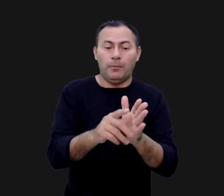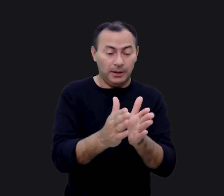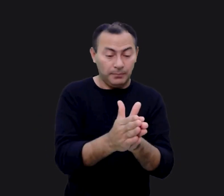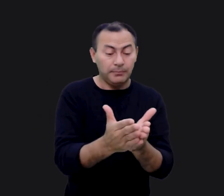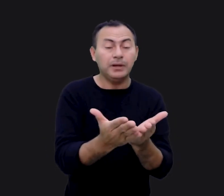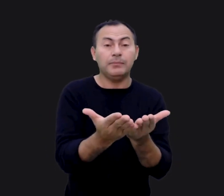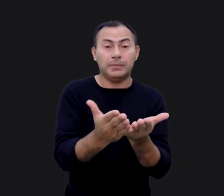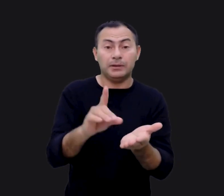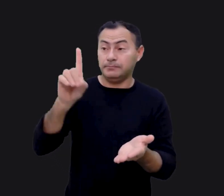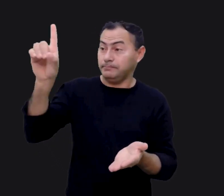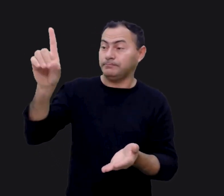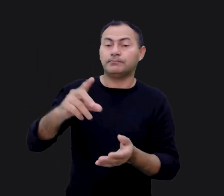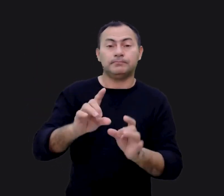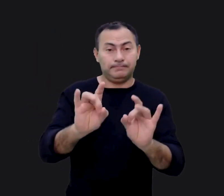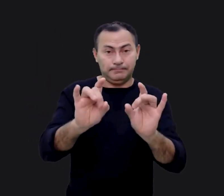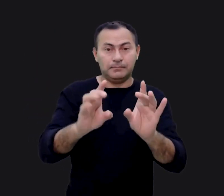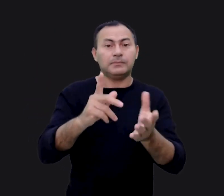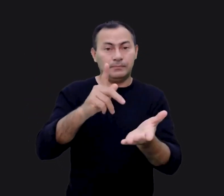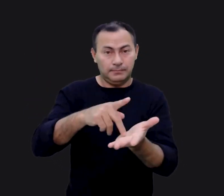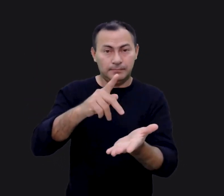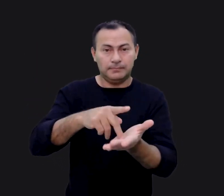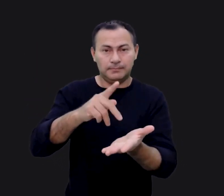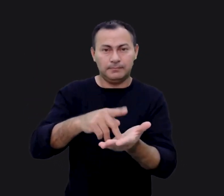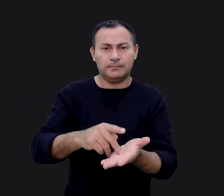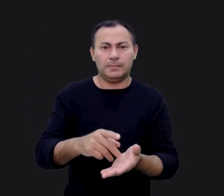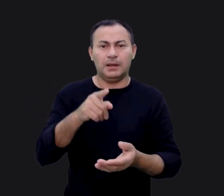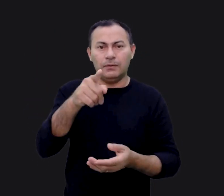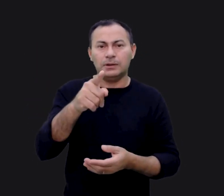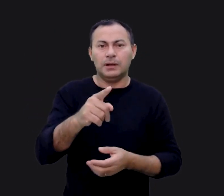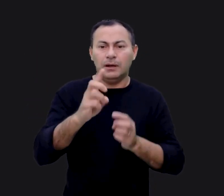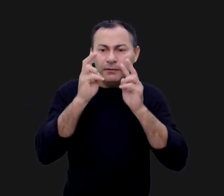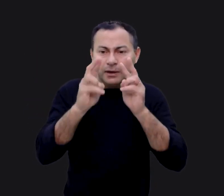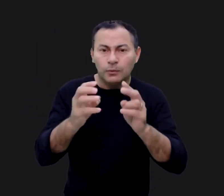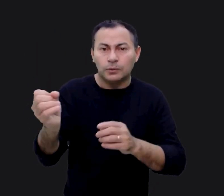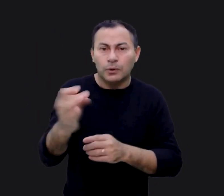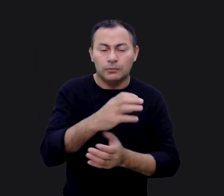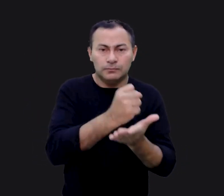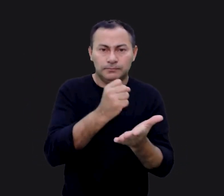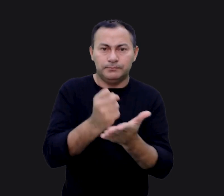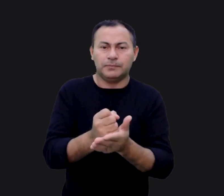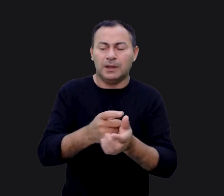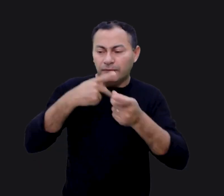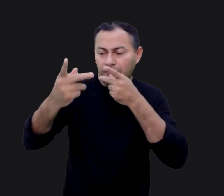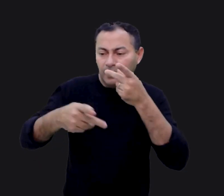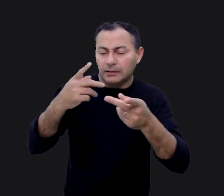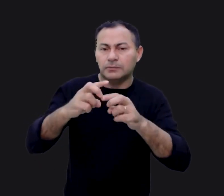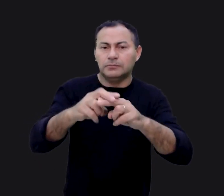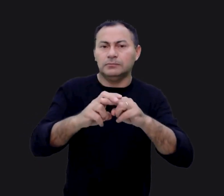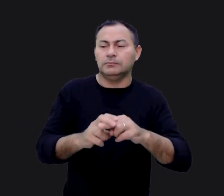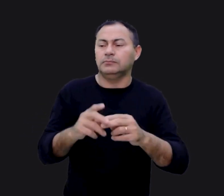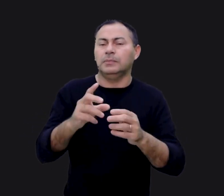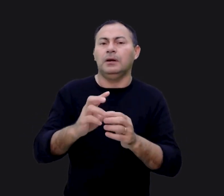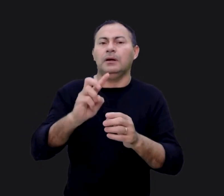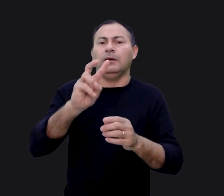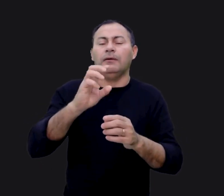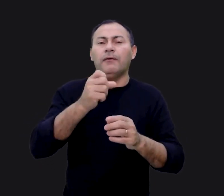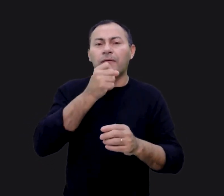a própria Bíblia. Isto é especialmente verdade se você considerar o Novo Testamento comentando sobre o